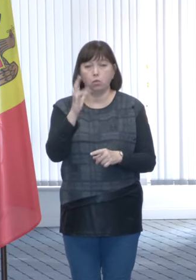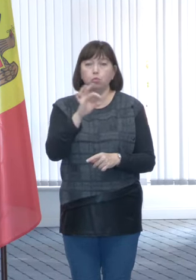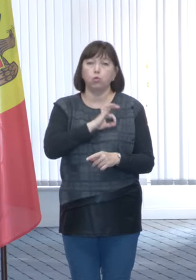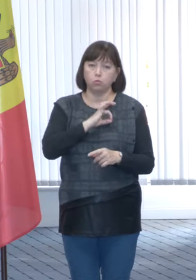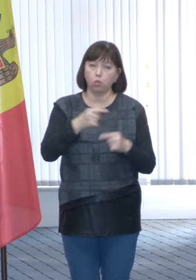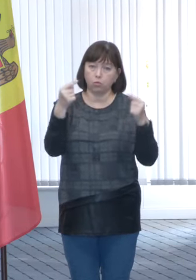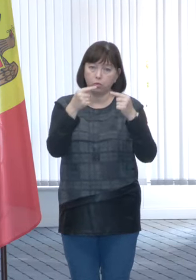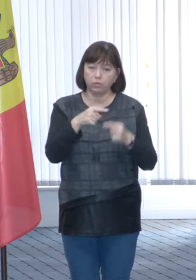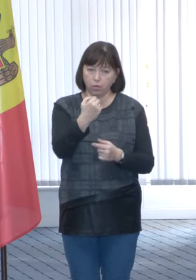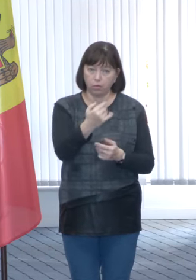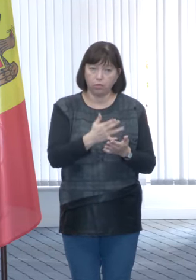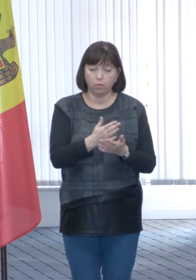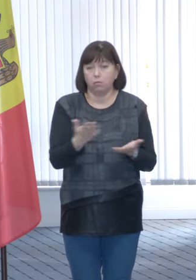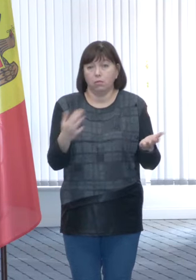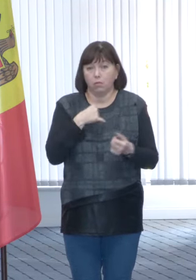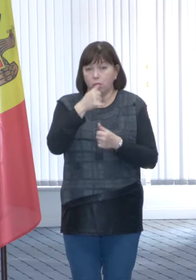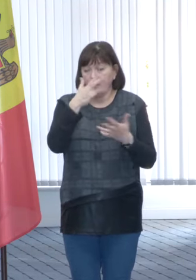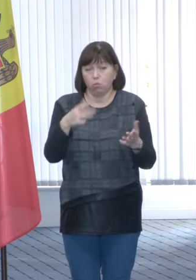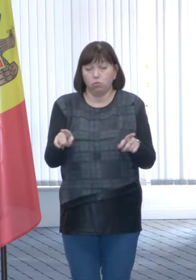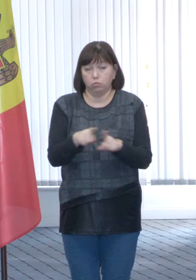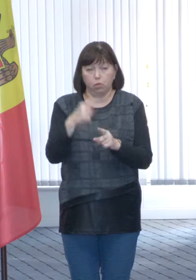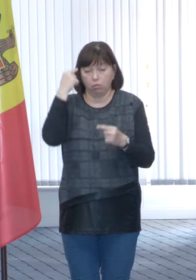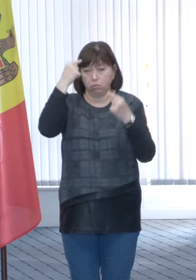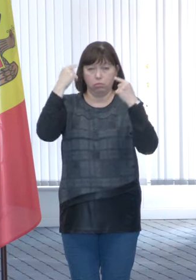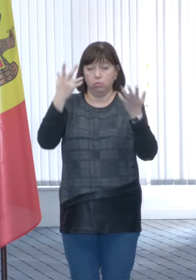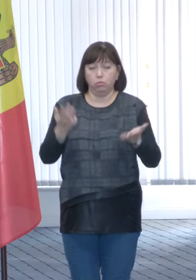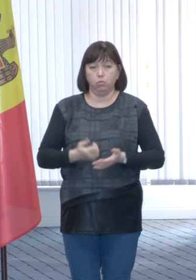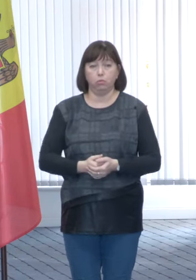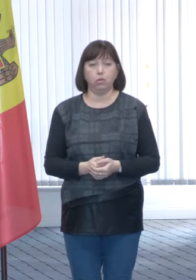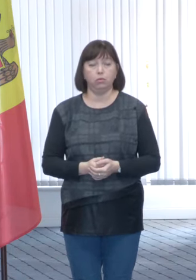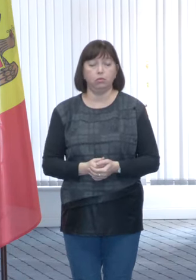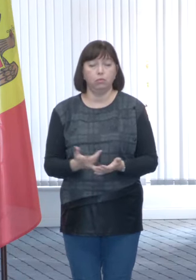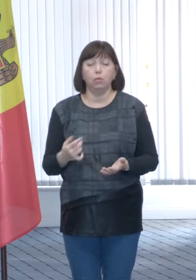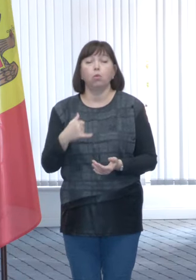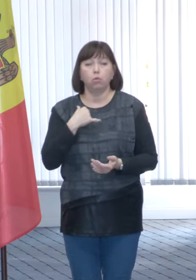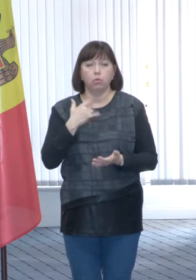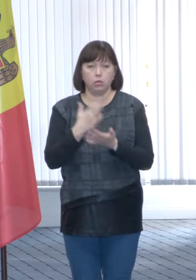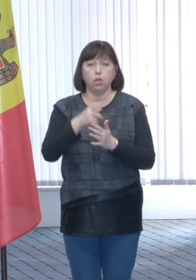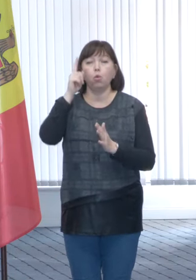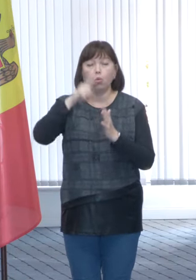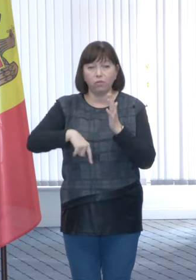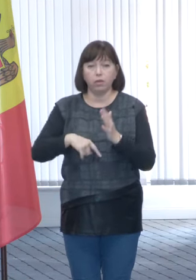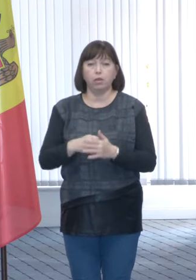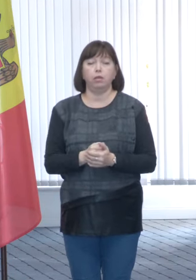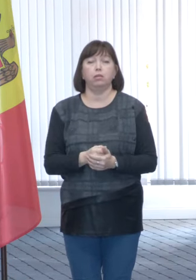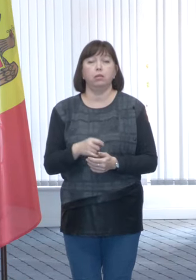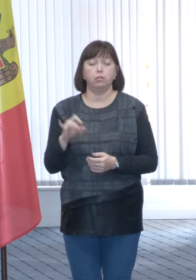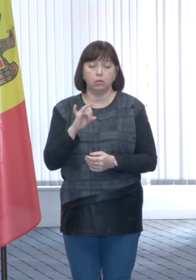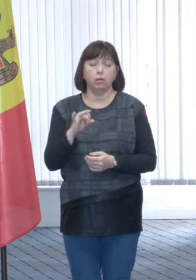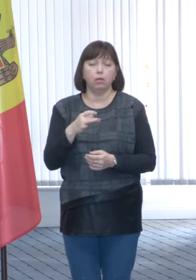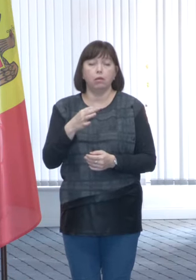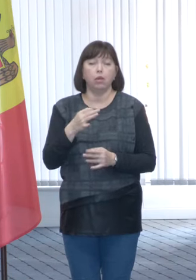conform destinației sau nu deci noi nu punem asemenea întrebări când achităm pensii spre exemplu noi avem încredere și experiența arată că